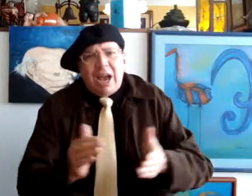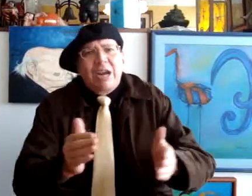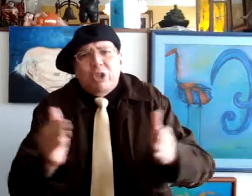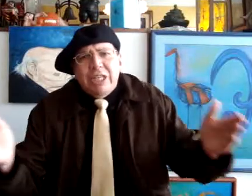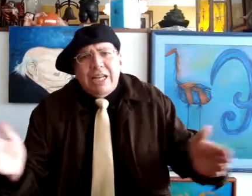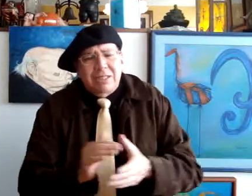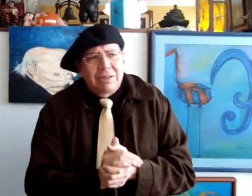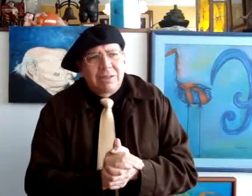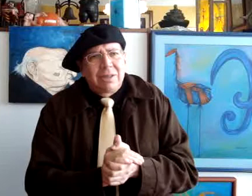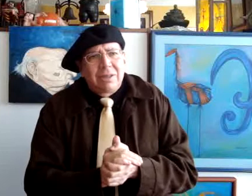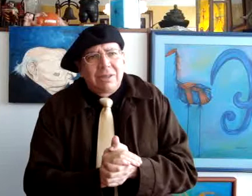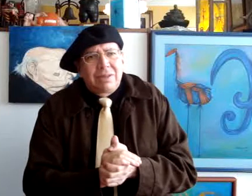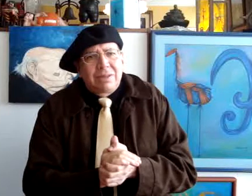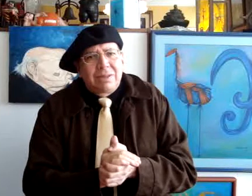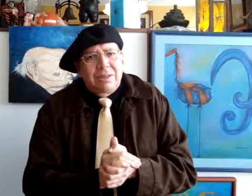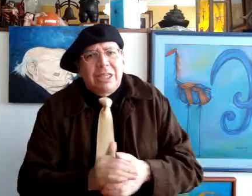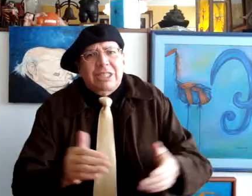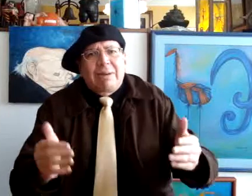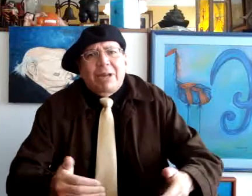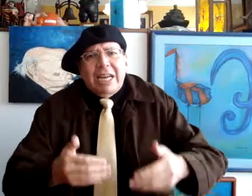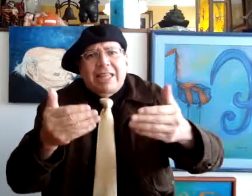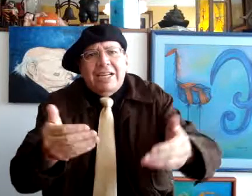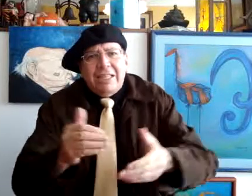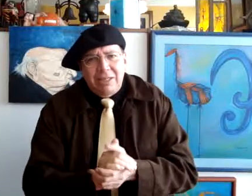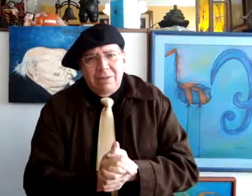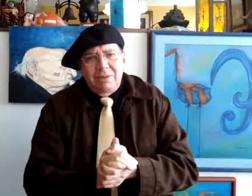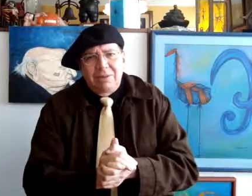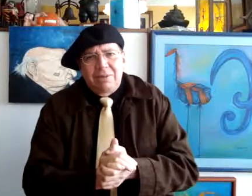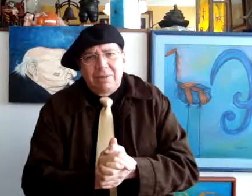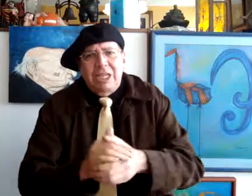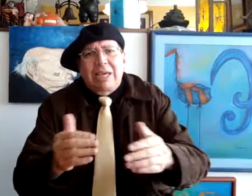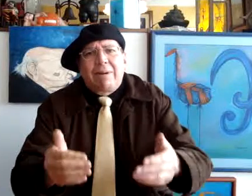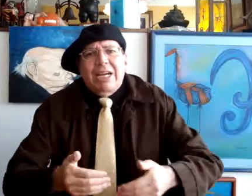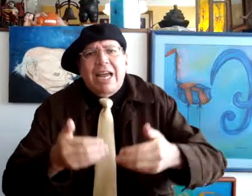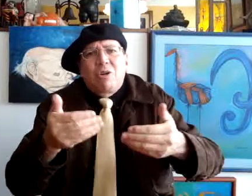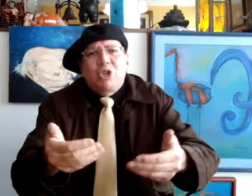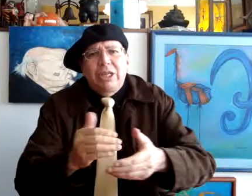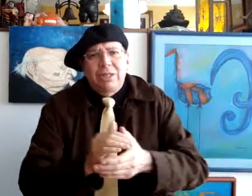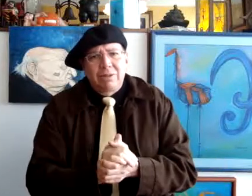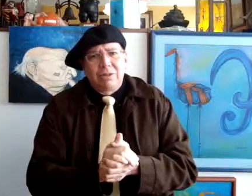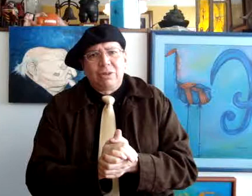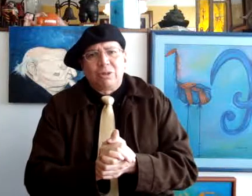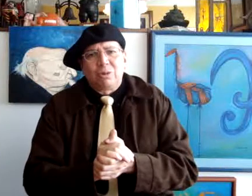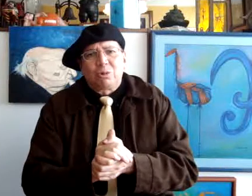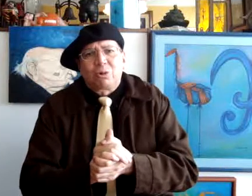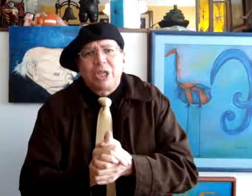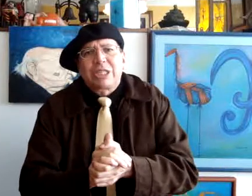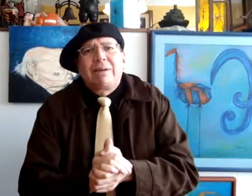anodinas, si es que va a haber la tarde, si es que va a haber la noche o si es que va a